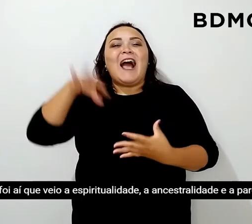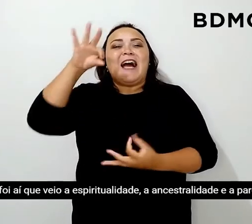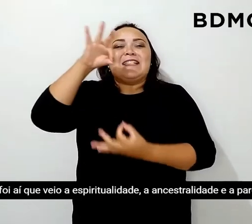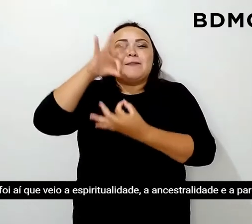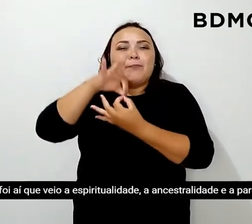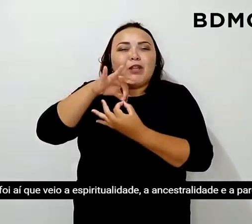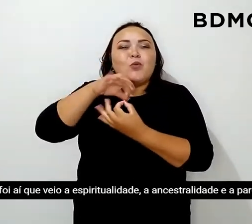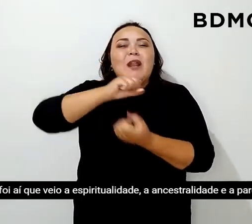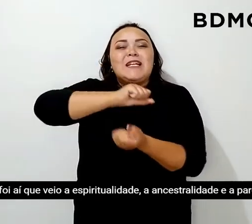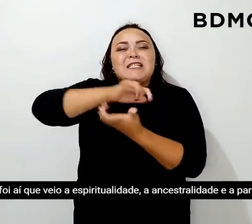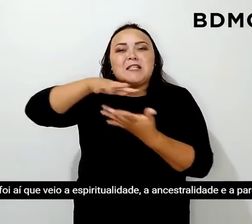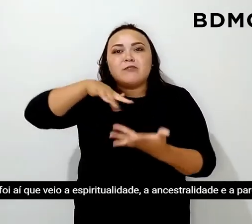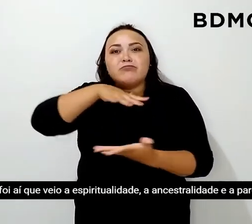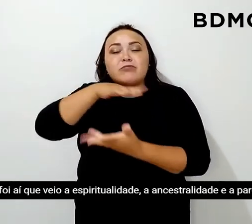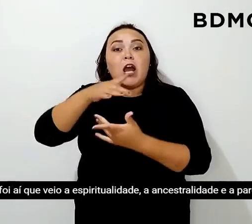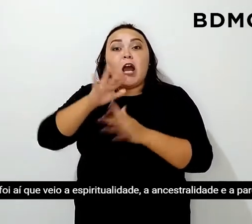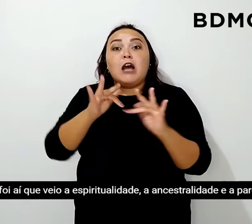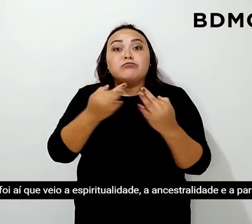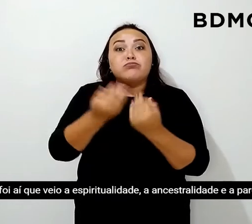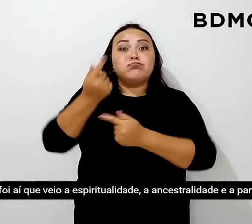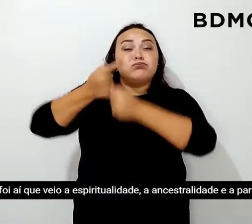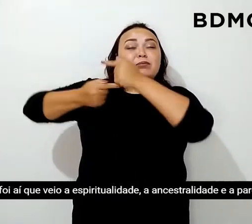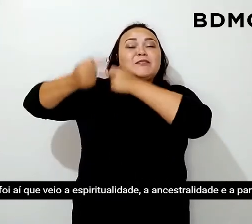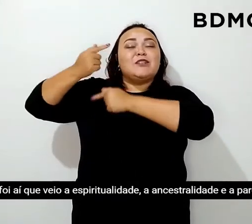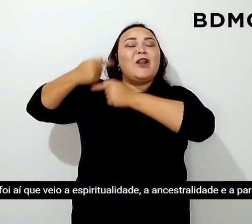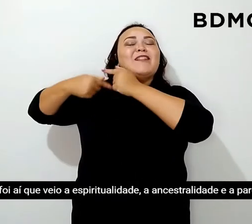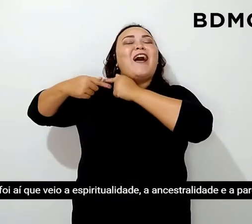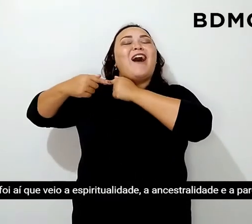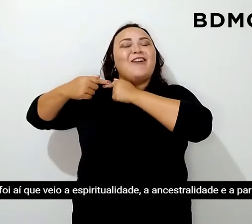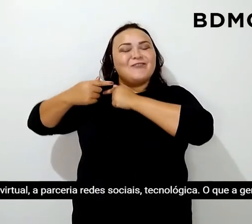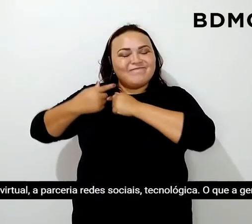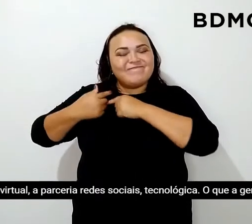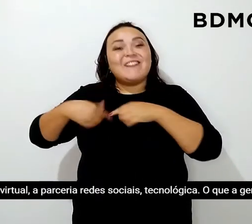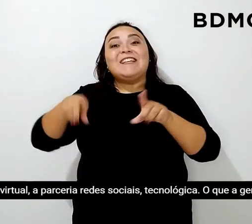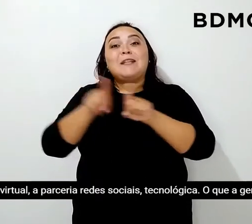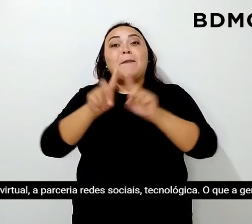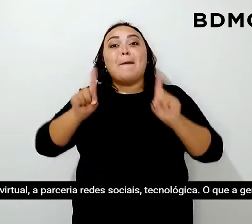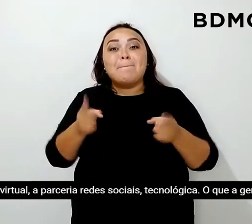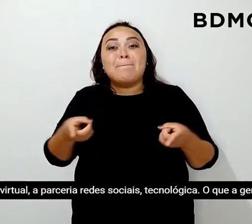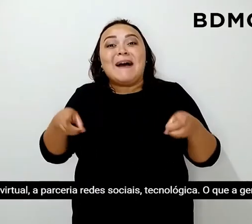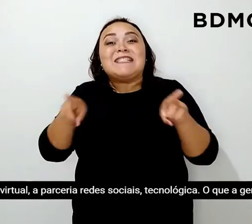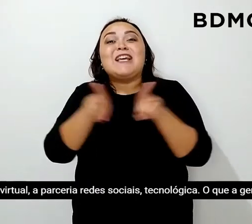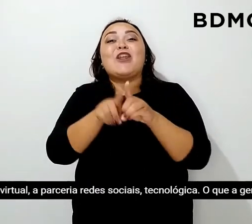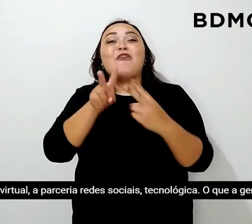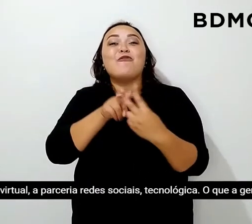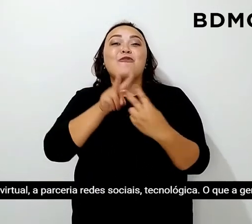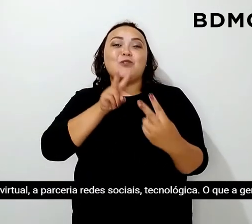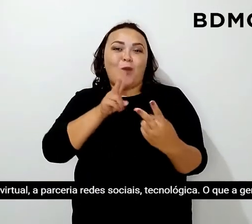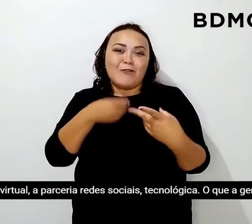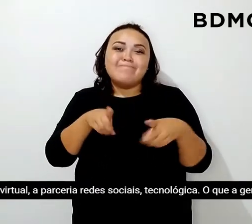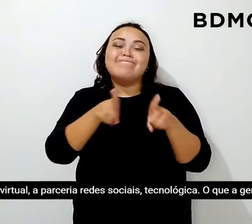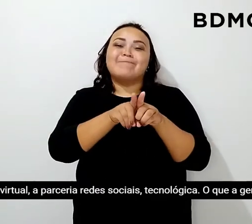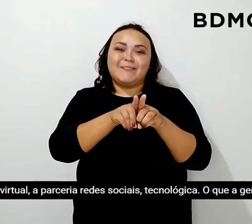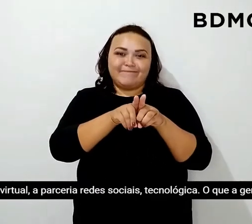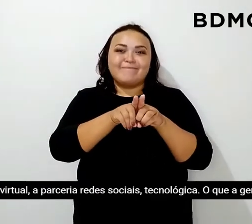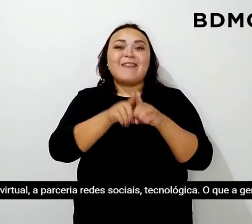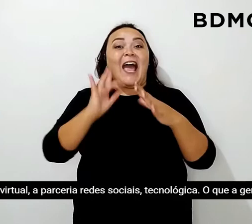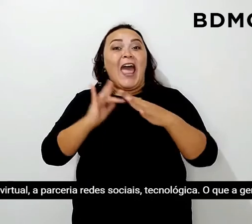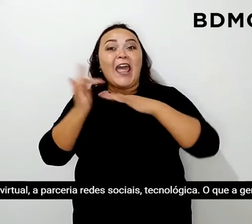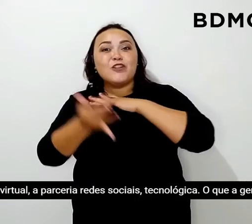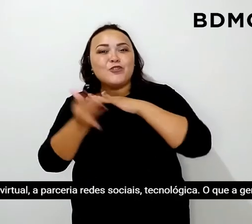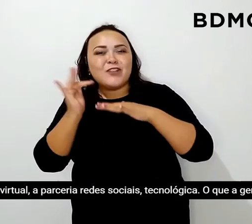espiritualidade e a ancestralidade e a parceria virtual, a parceria